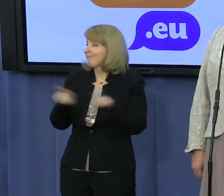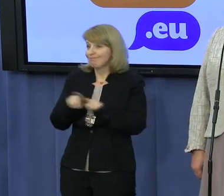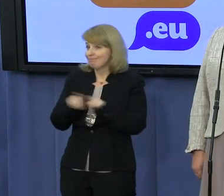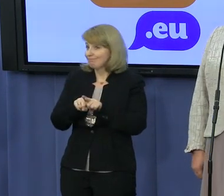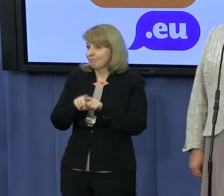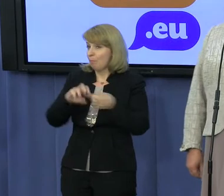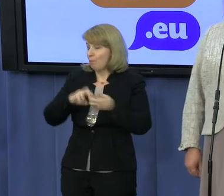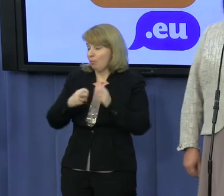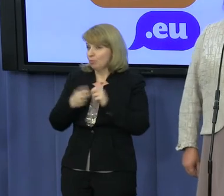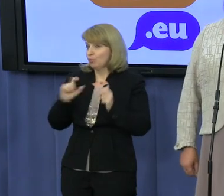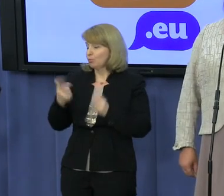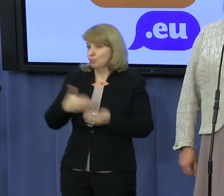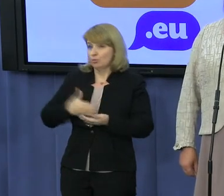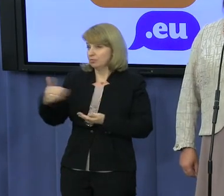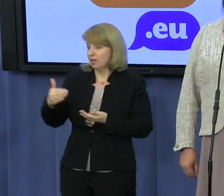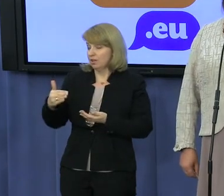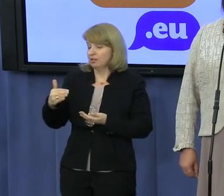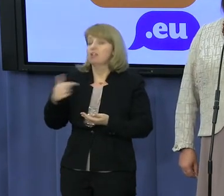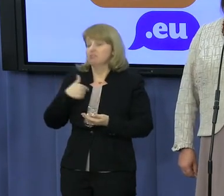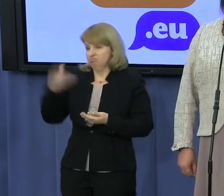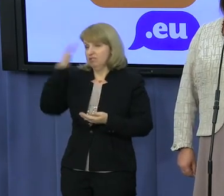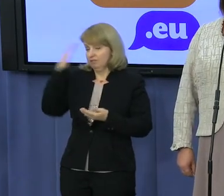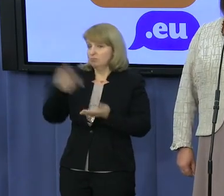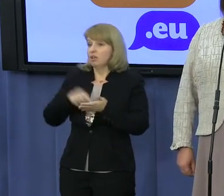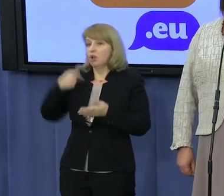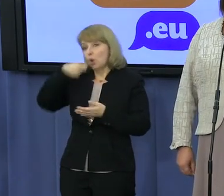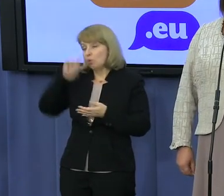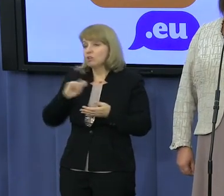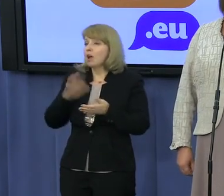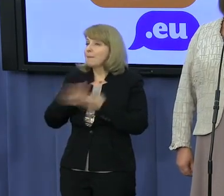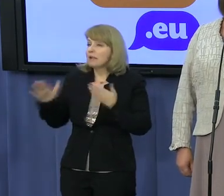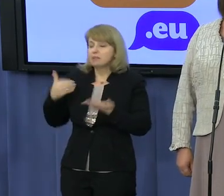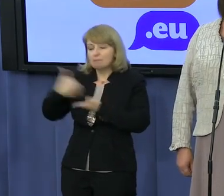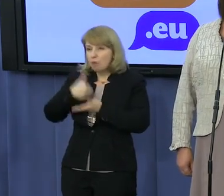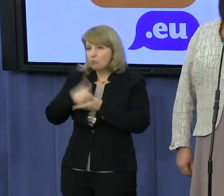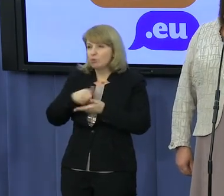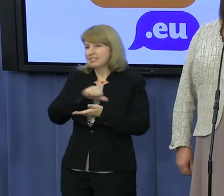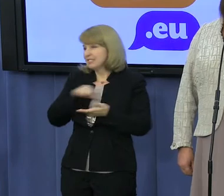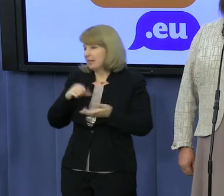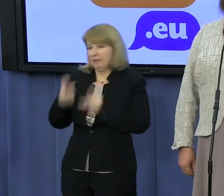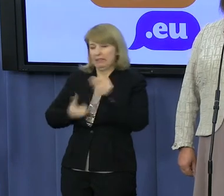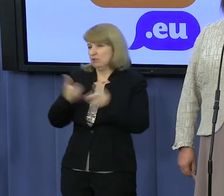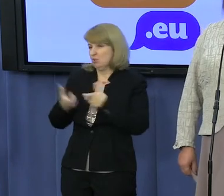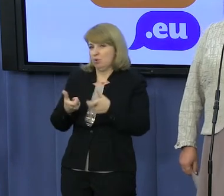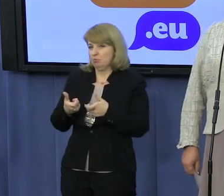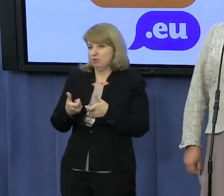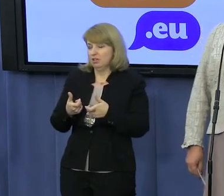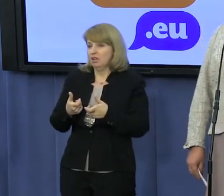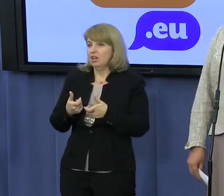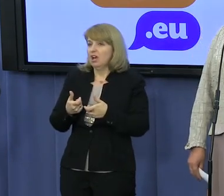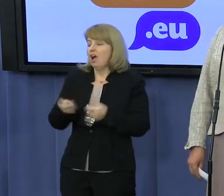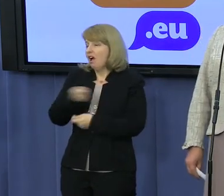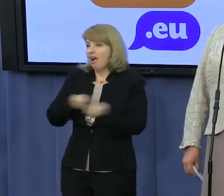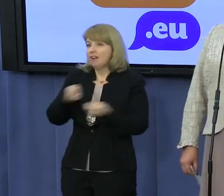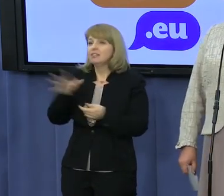doskonale wiemy, że Ukraina sama bez tego typu zastrzyka finansowego nie przestawi swojej gospodarki w krótkim czasie na obroty z Unią